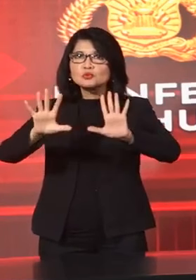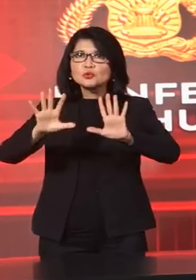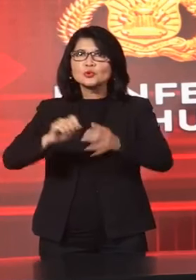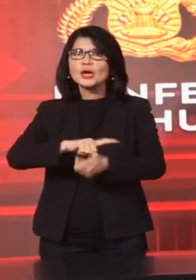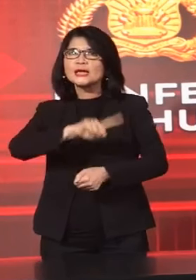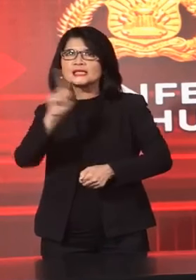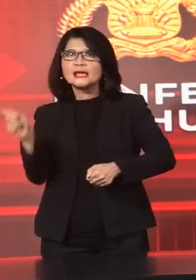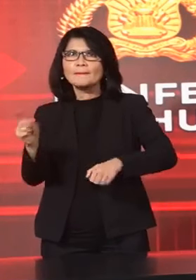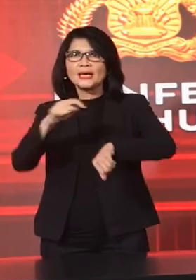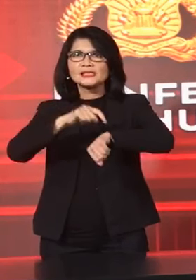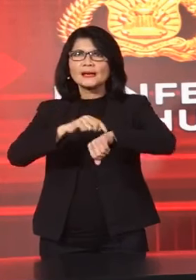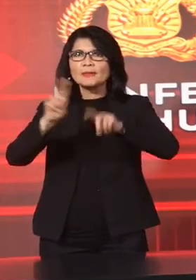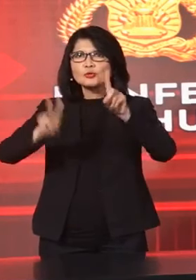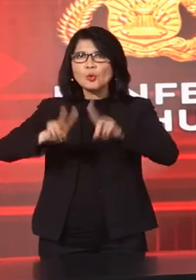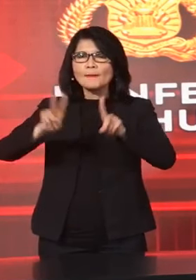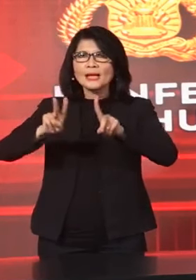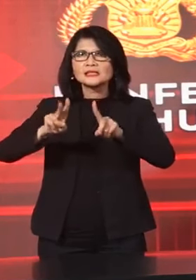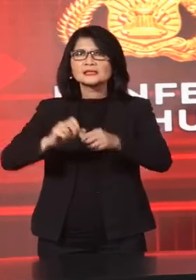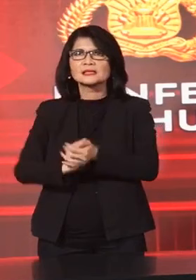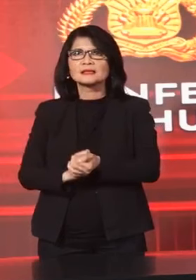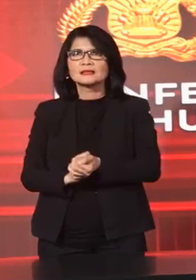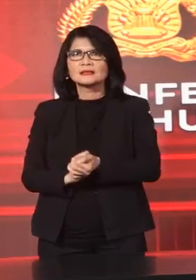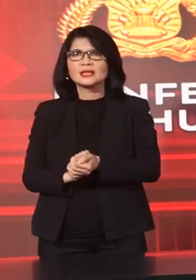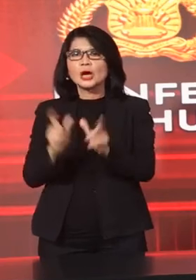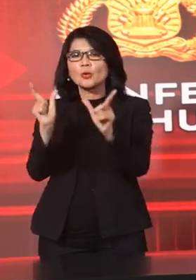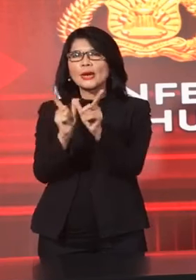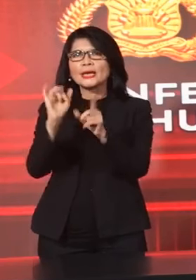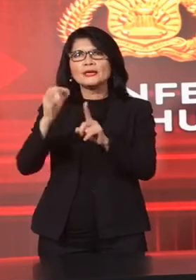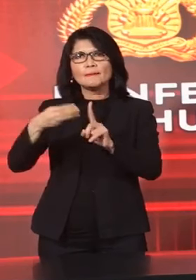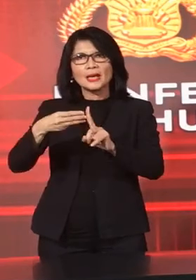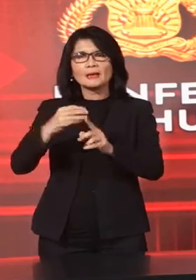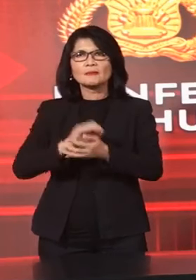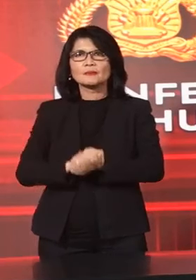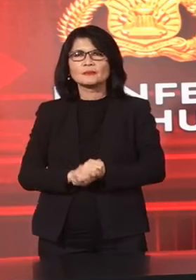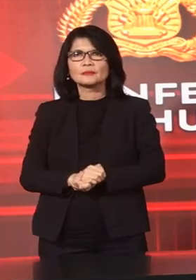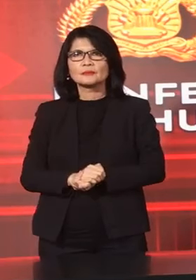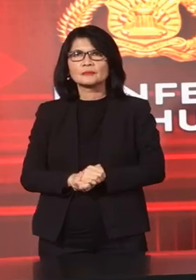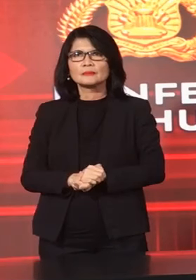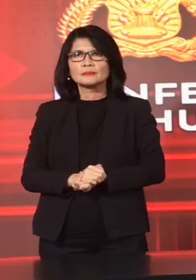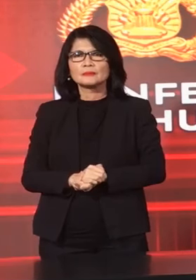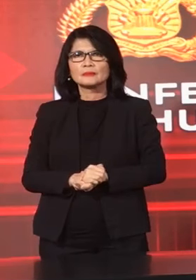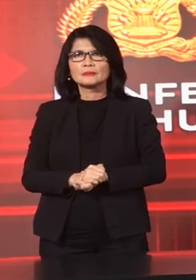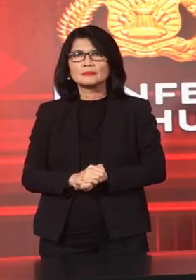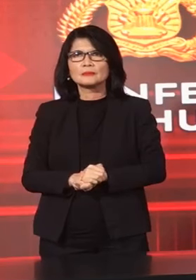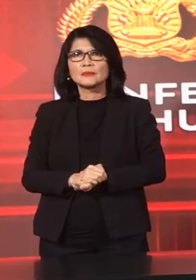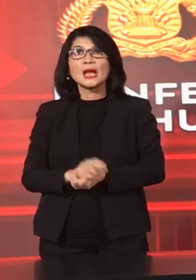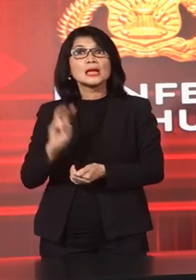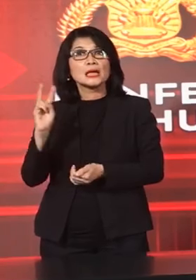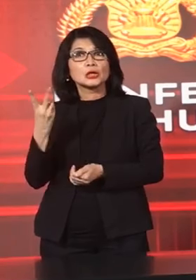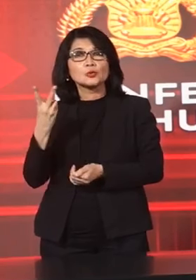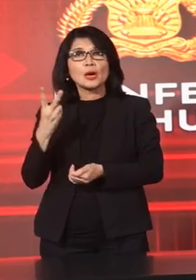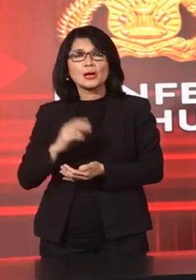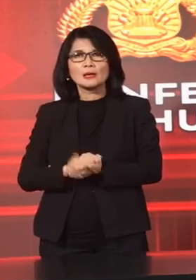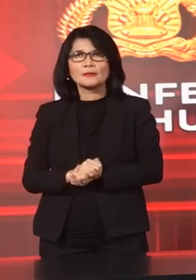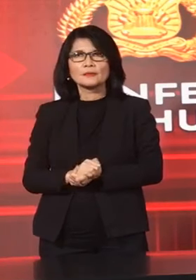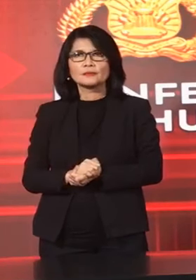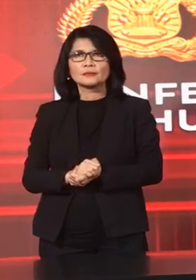Sampai Jam 12 Waktu Indonesia Barat Yang Kedua